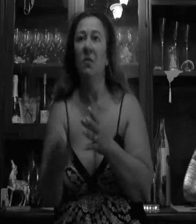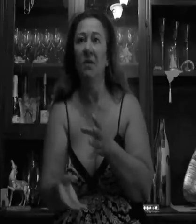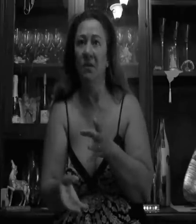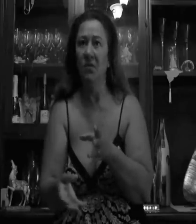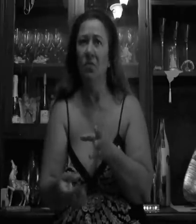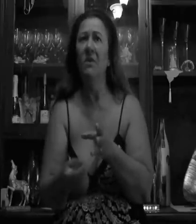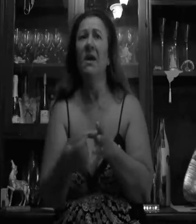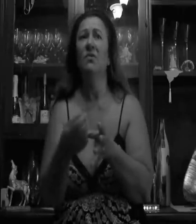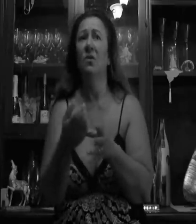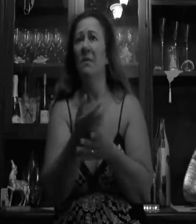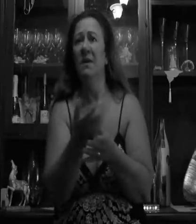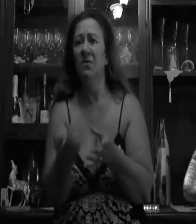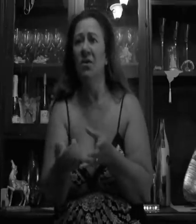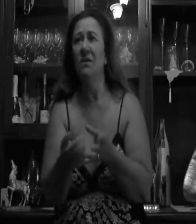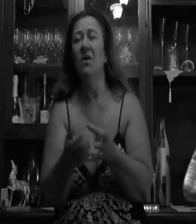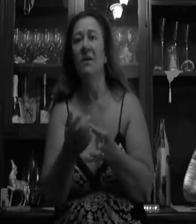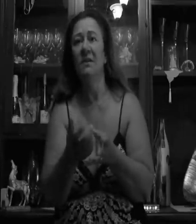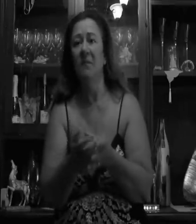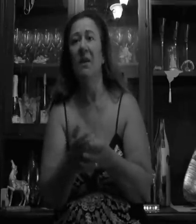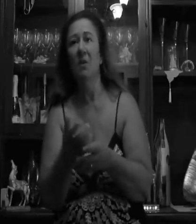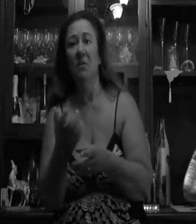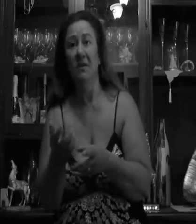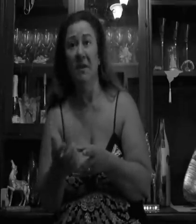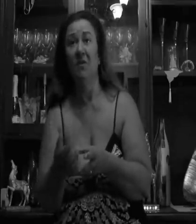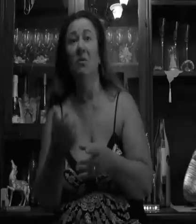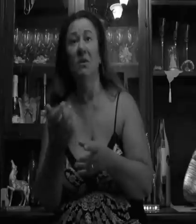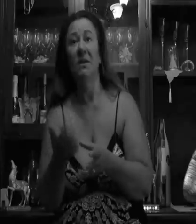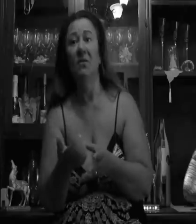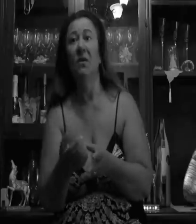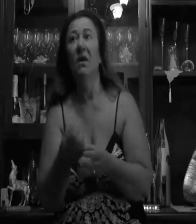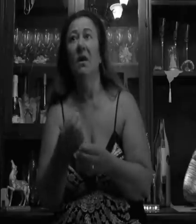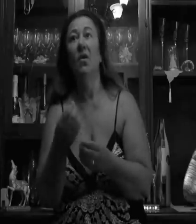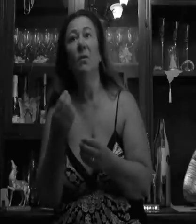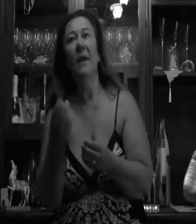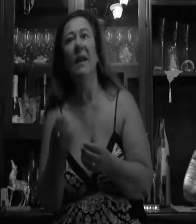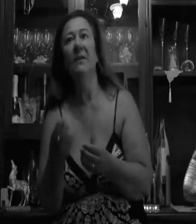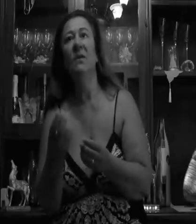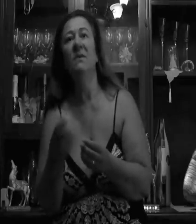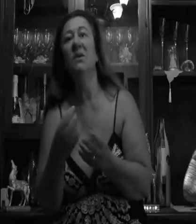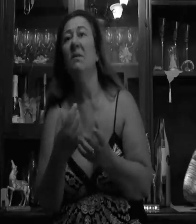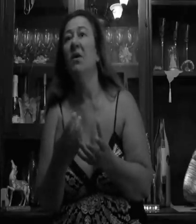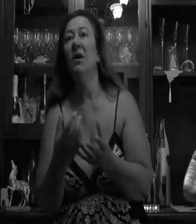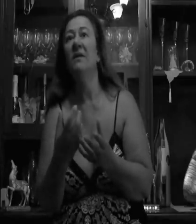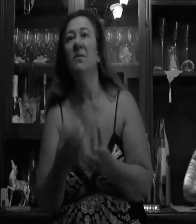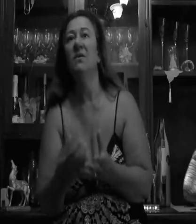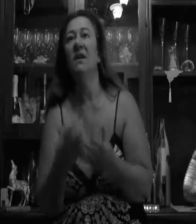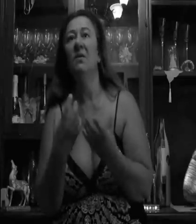formato questo comitato con le mie associazioni insieme e abbiamo iniziato, abbiamo iniziato col parlare con le persone, però la risposta era